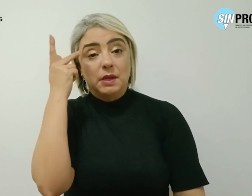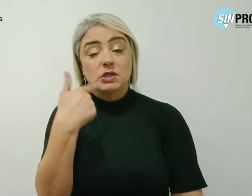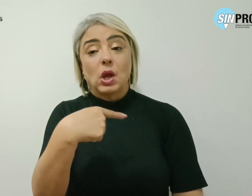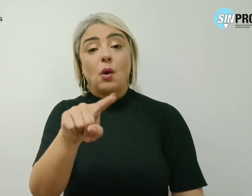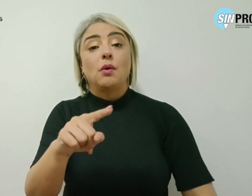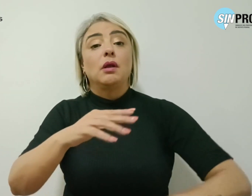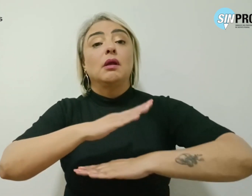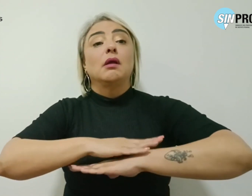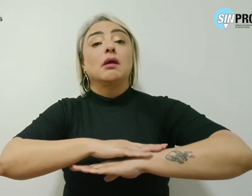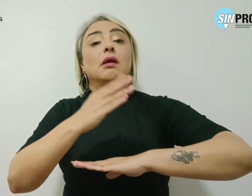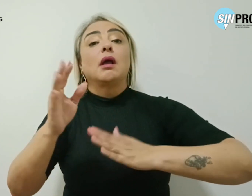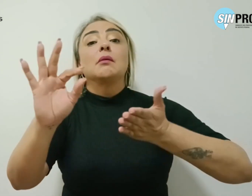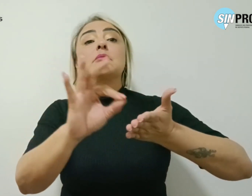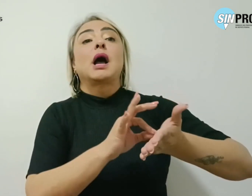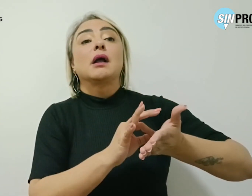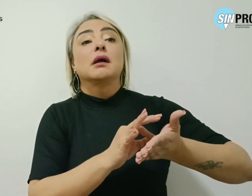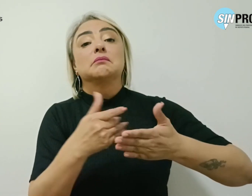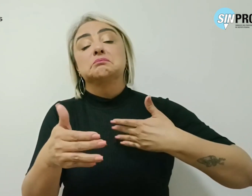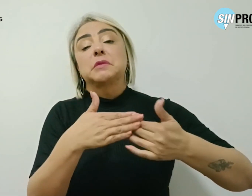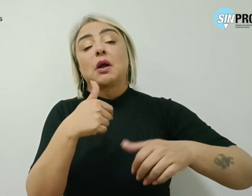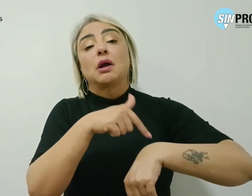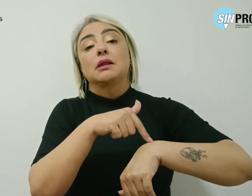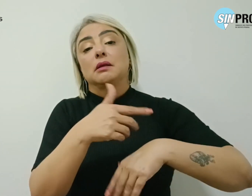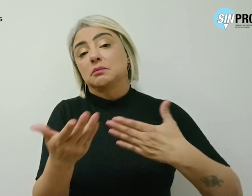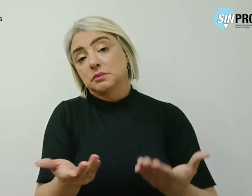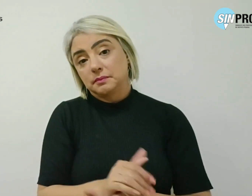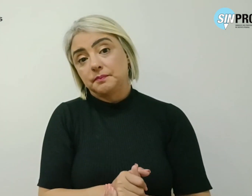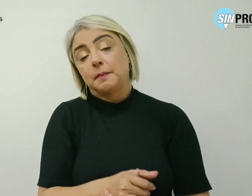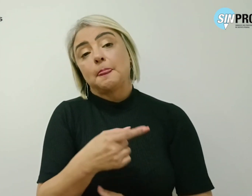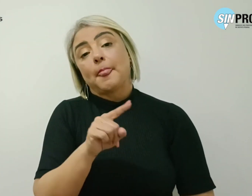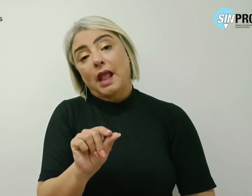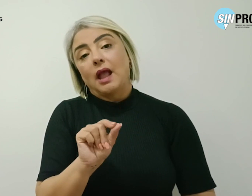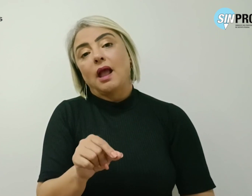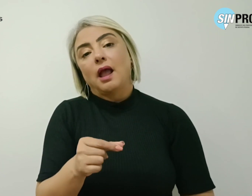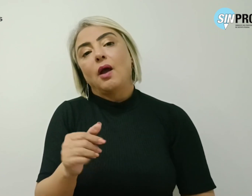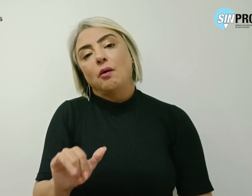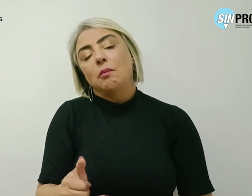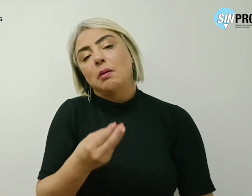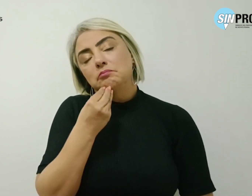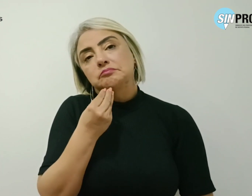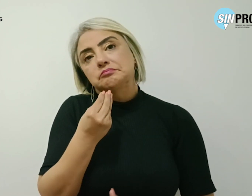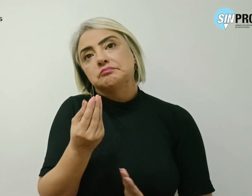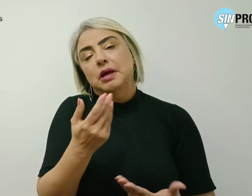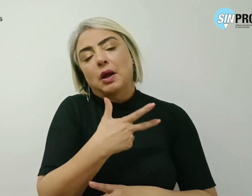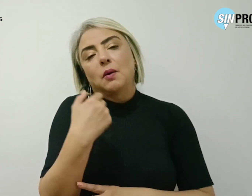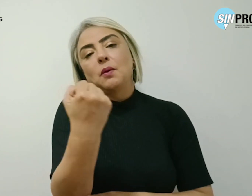balcão e se matricular a qualquer tempo. E isso é uma vantagem conquistada pelos